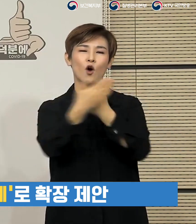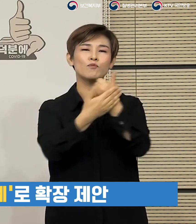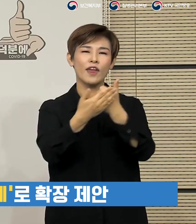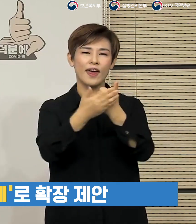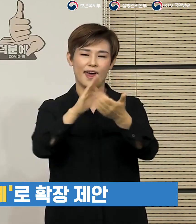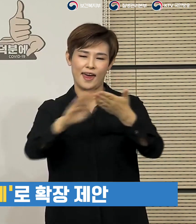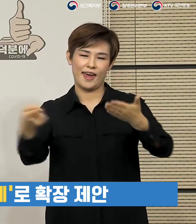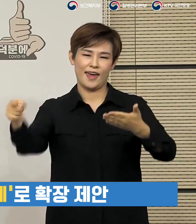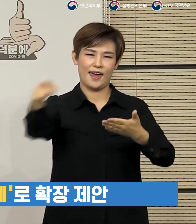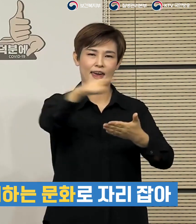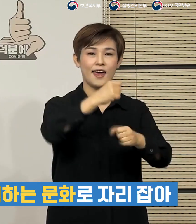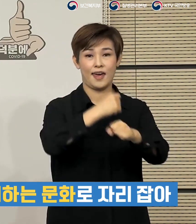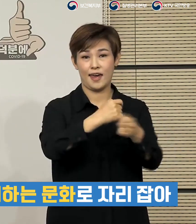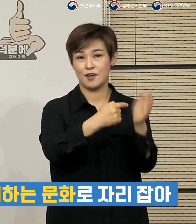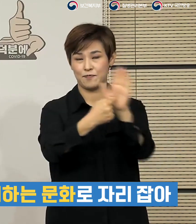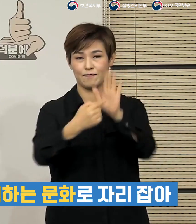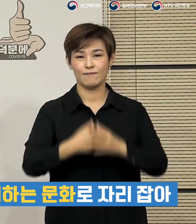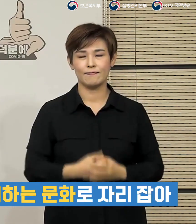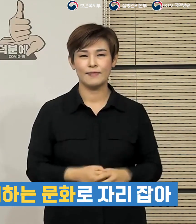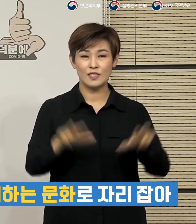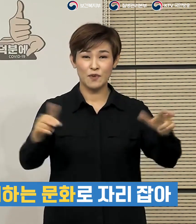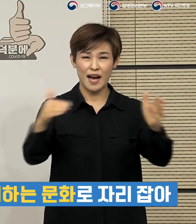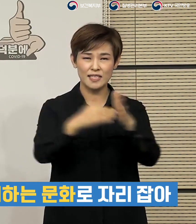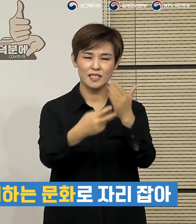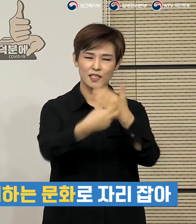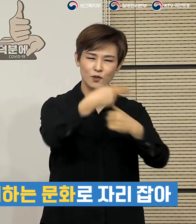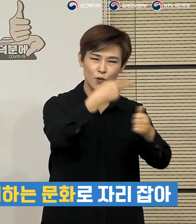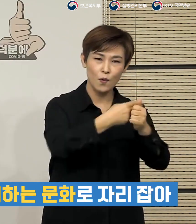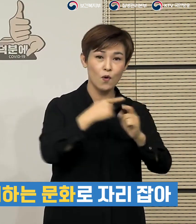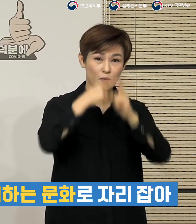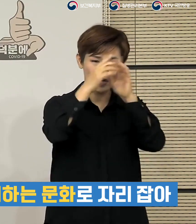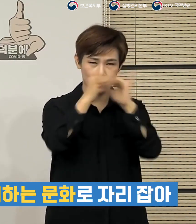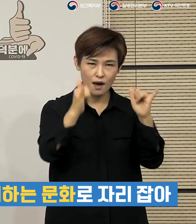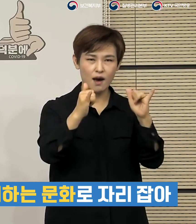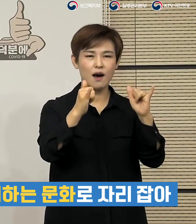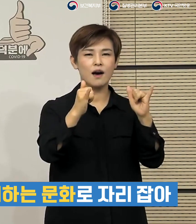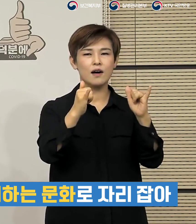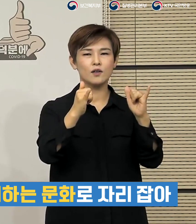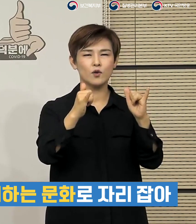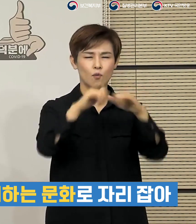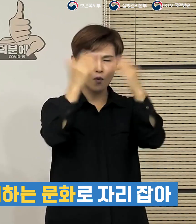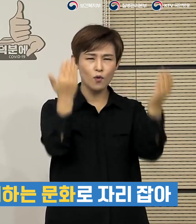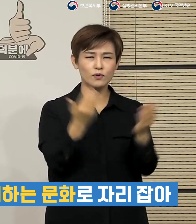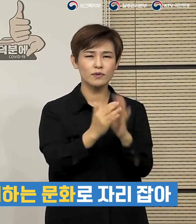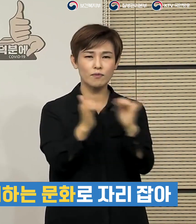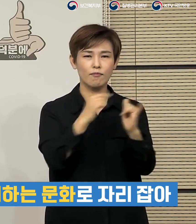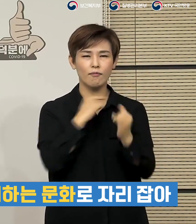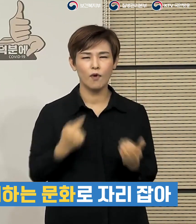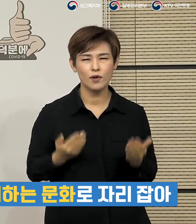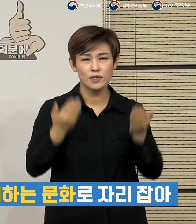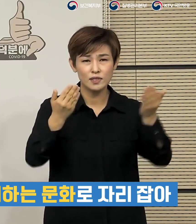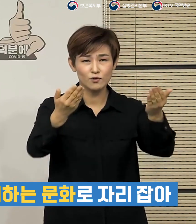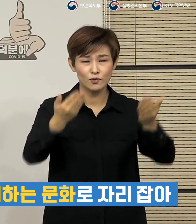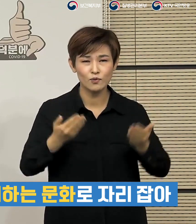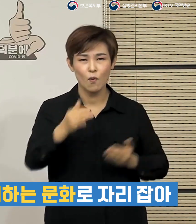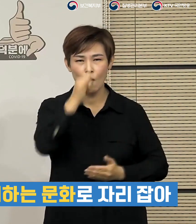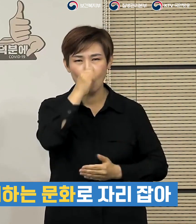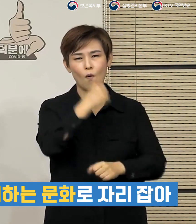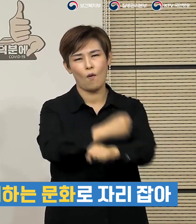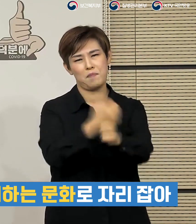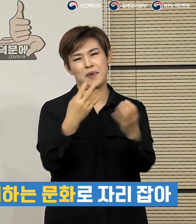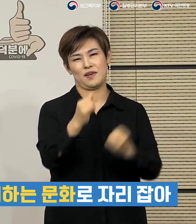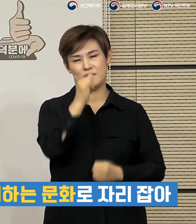제안드립니다. 지금까지 의료진과 관계자는 물론 우리 모두 헌신하고 고생하고